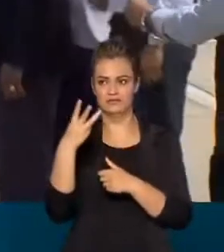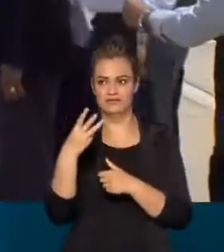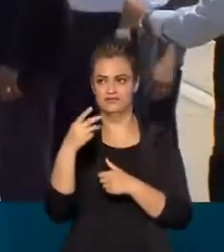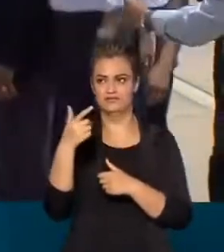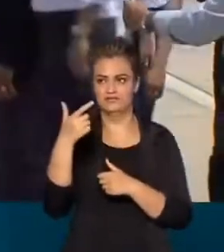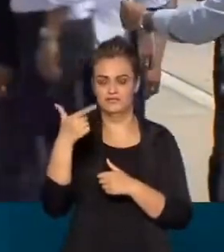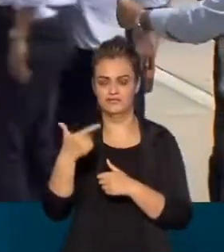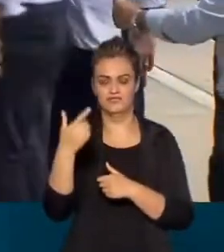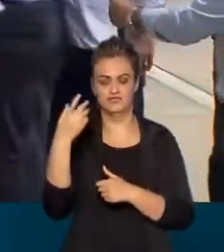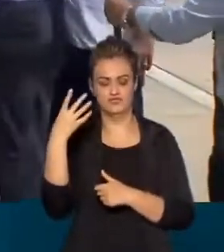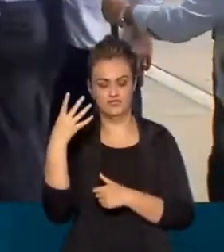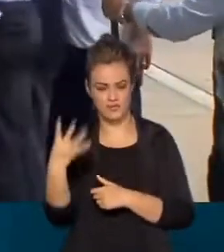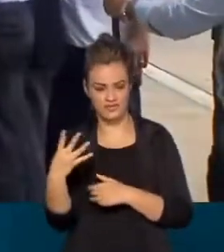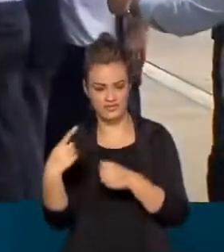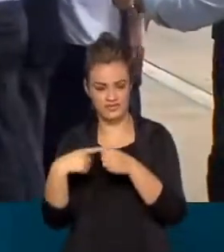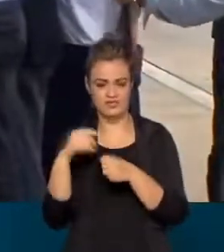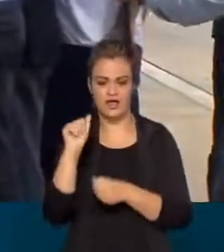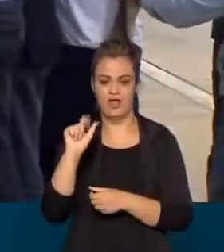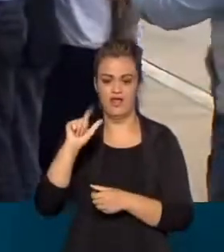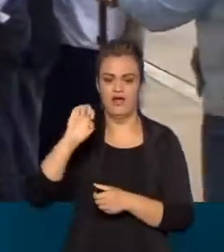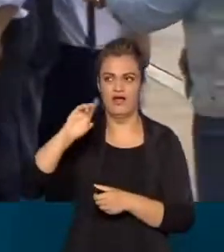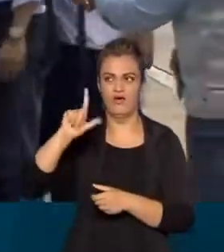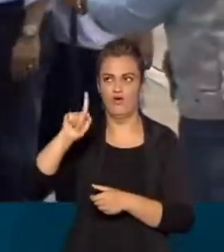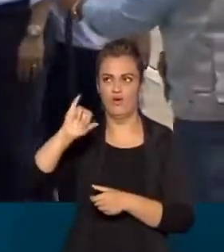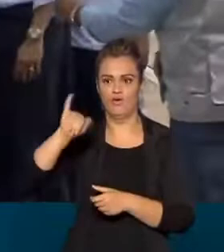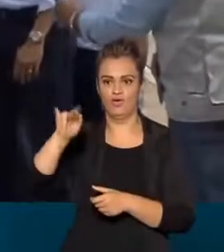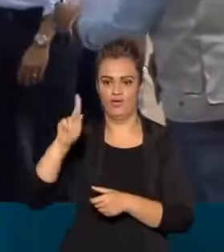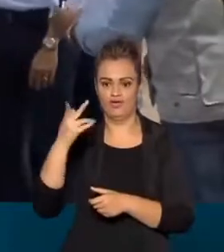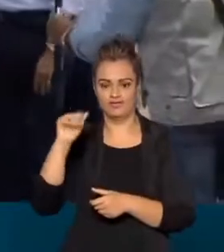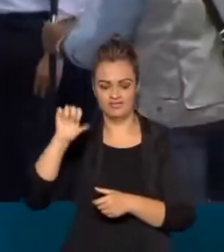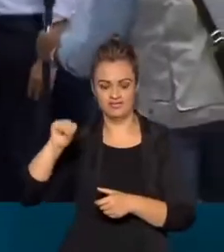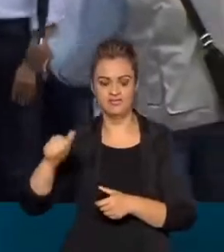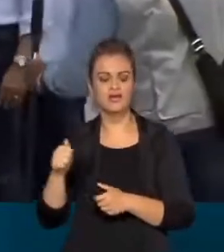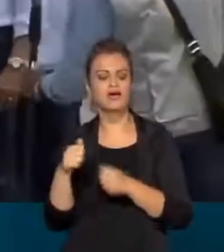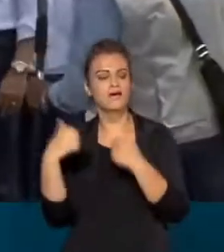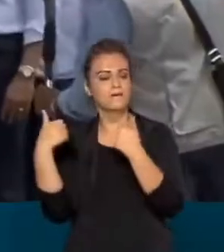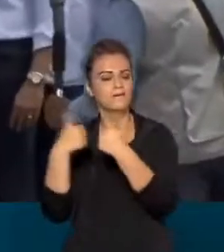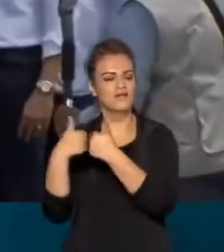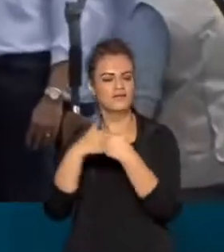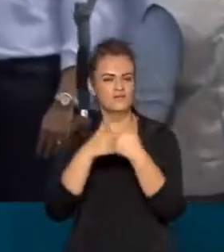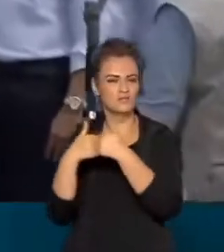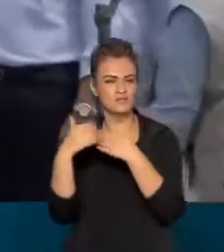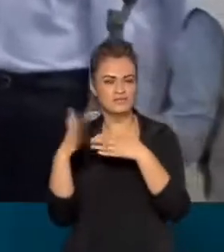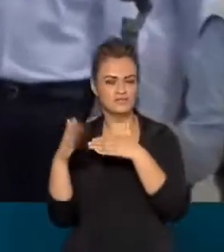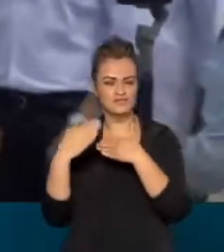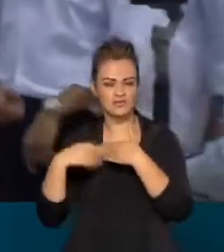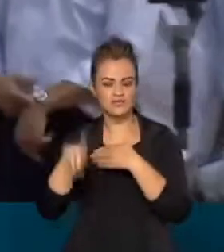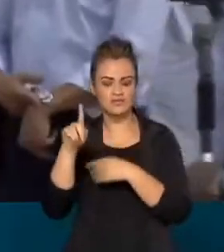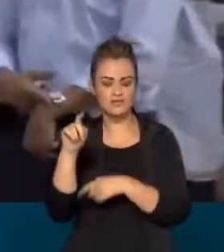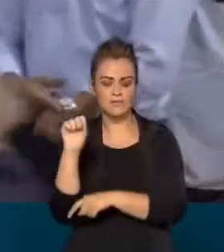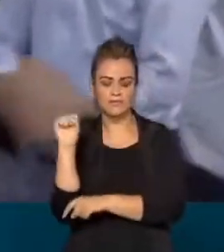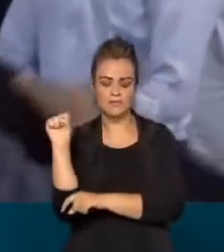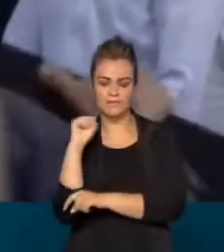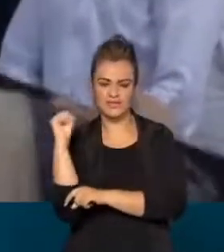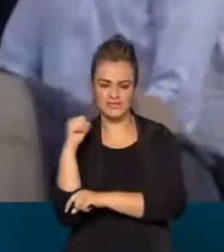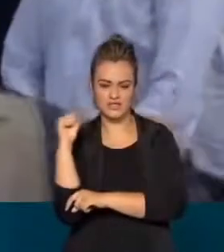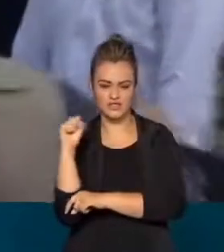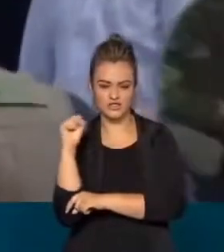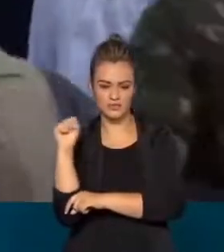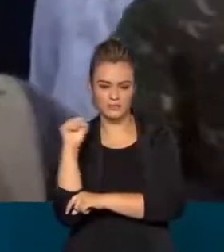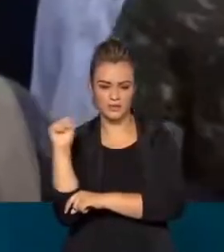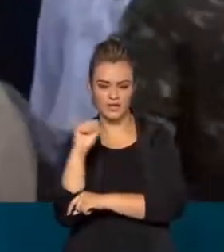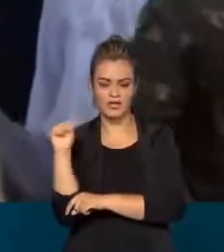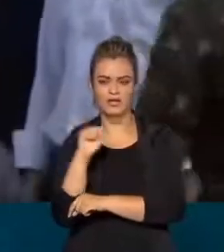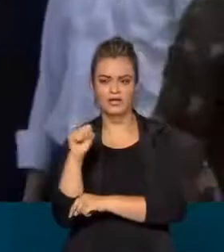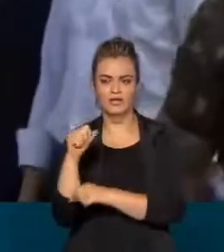Alagoinhas esse trecho aí também fica perto no sentido ali indo para Sergipe na divisa com outro estado